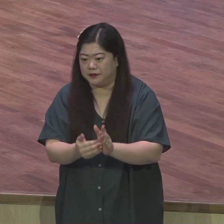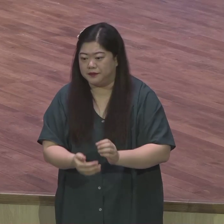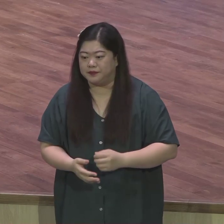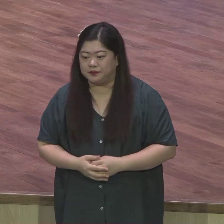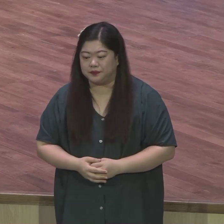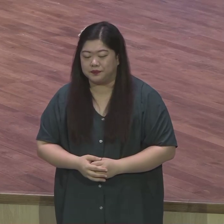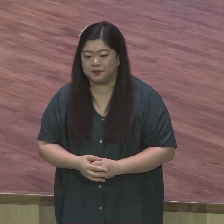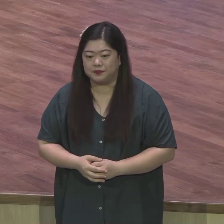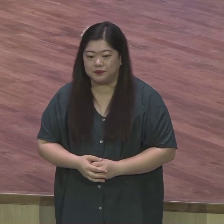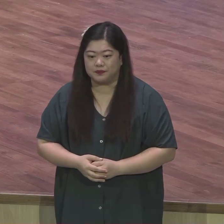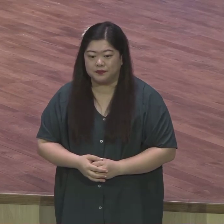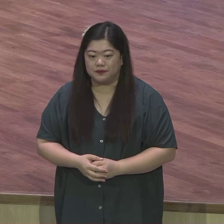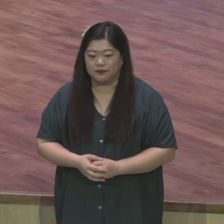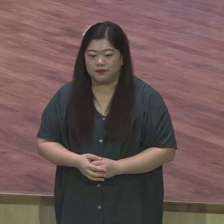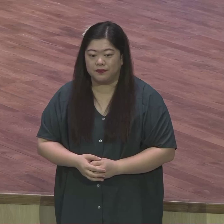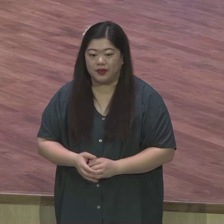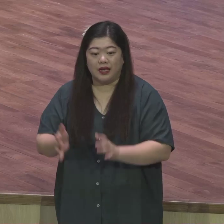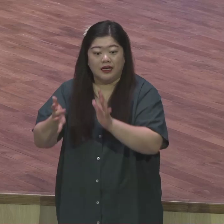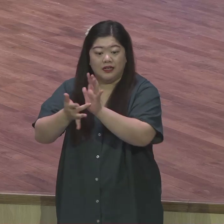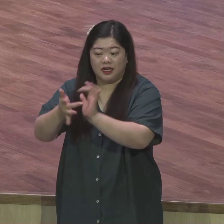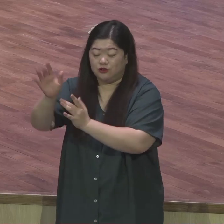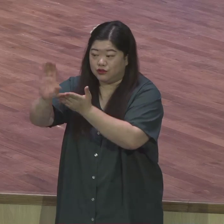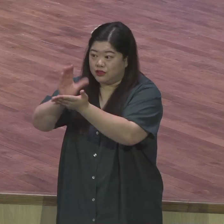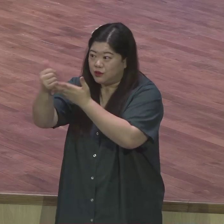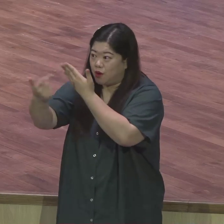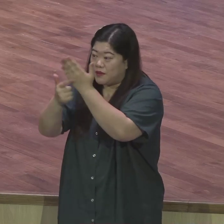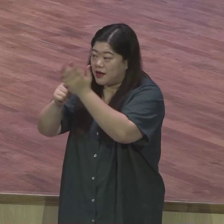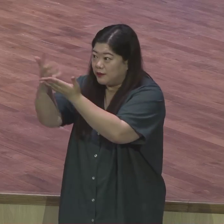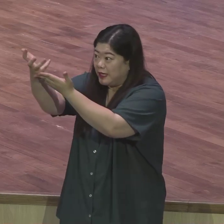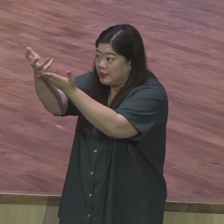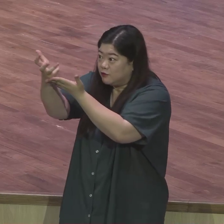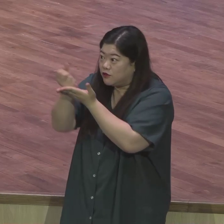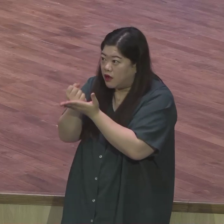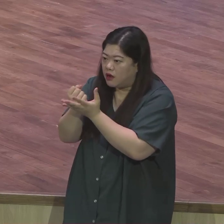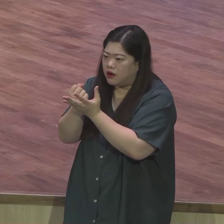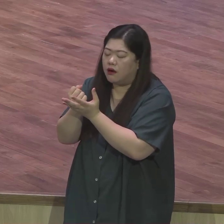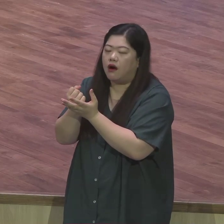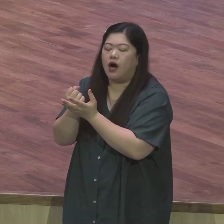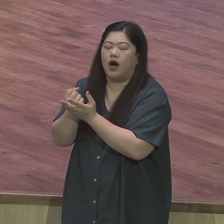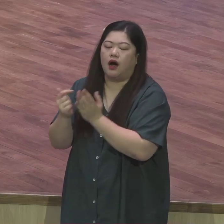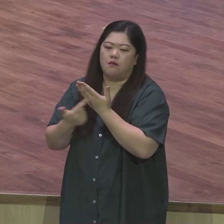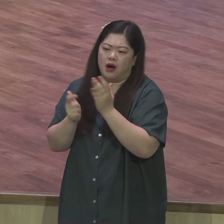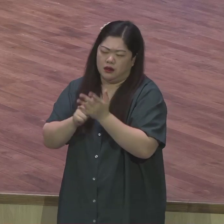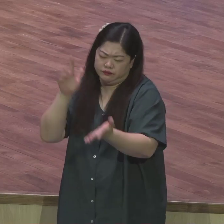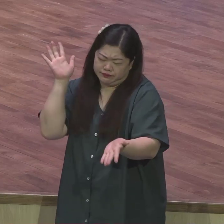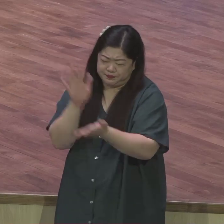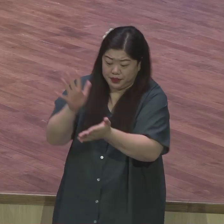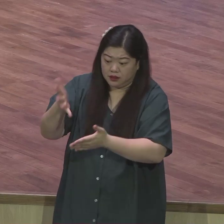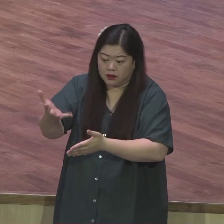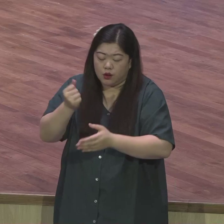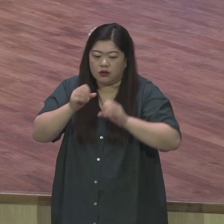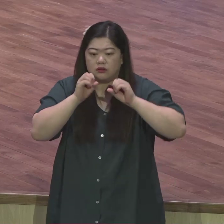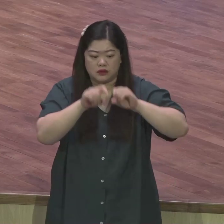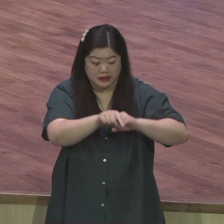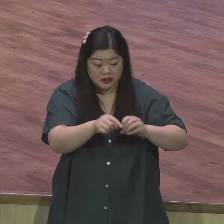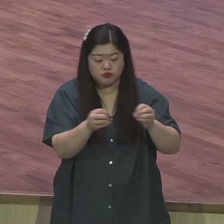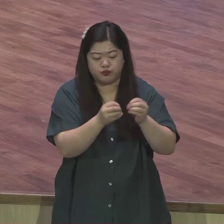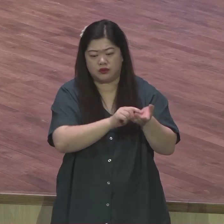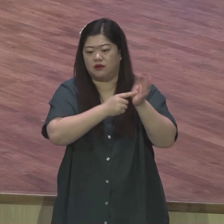예수 그리스도의 이 가슴을 가진 자 만이 할 수 있는 고백이 우리가 말로는 세계보호만 하면서